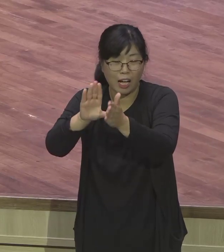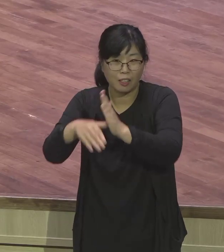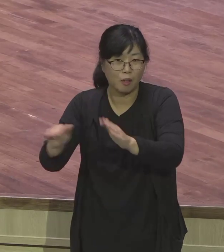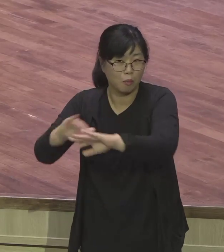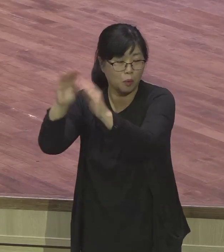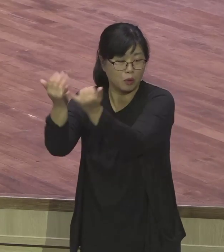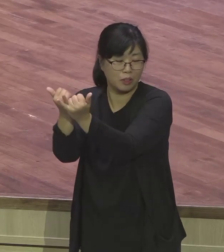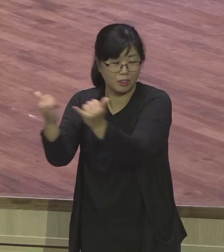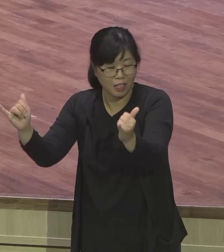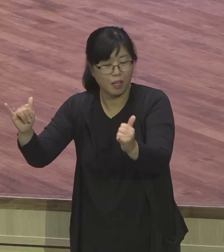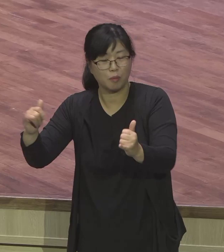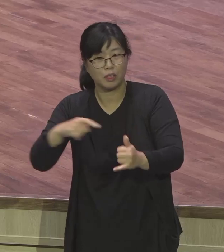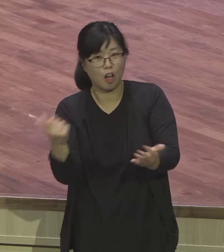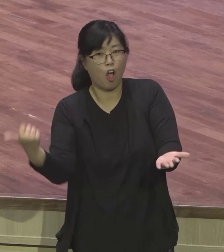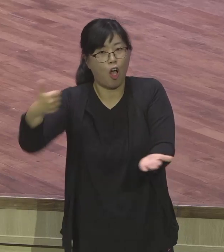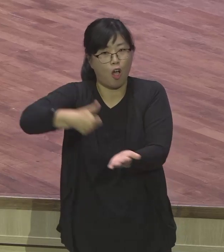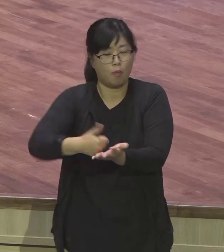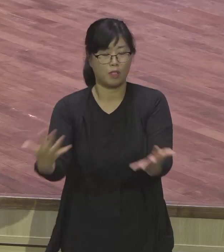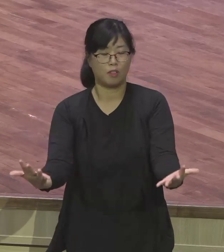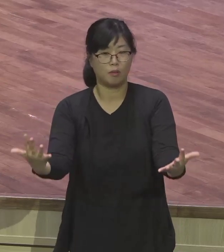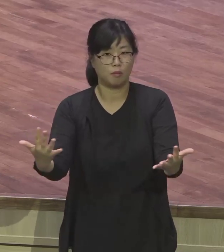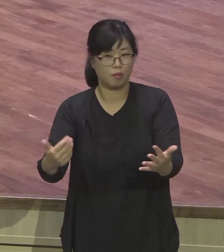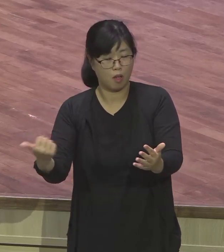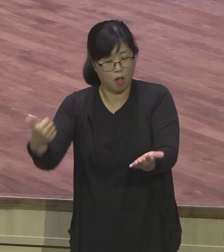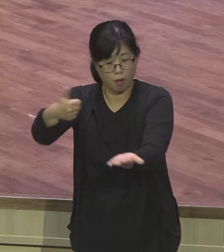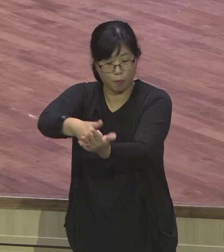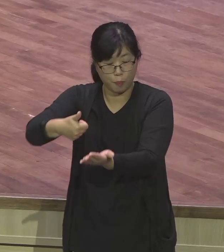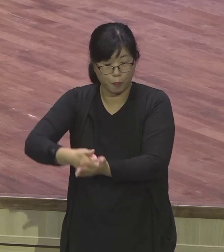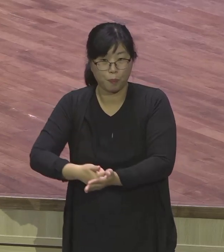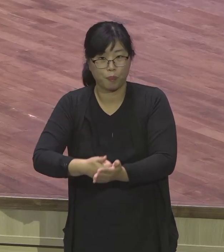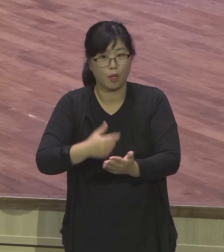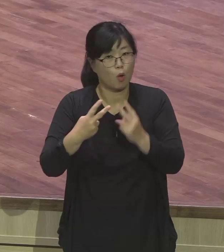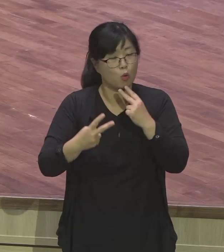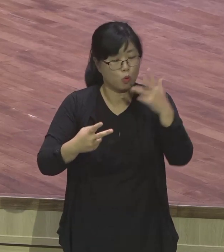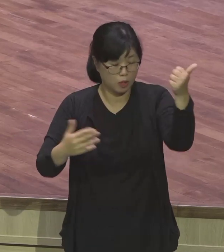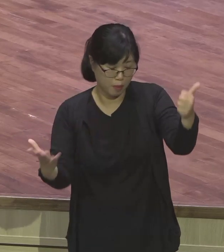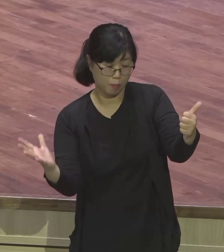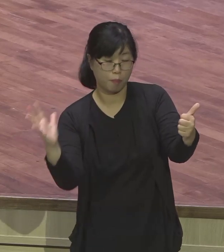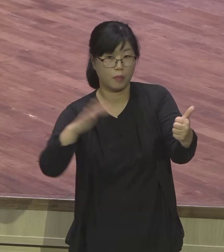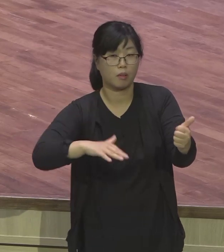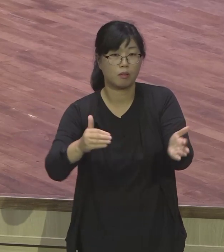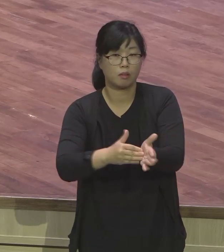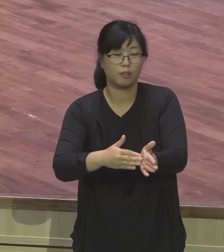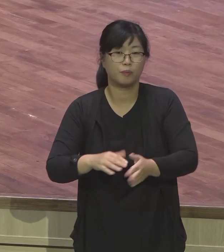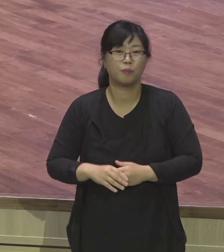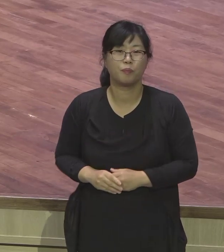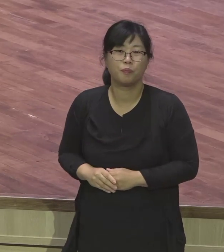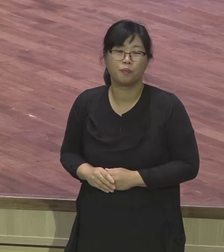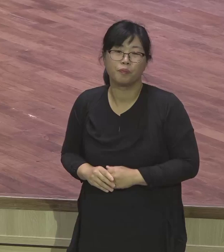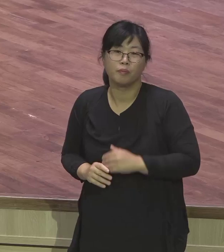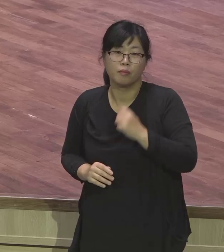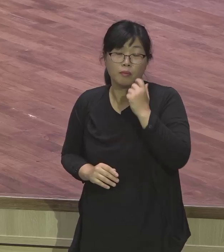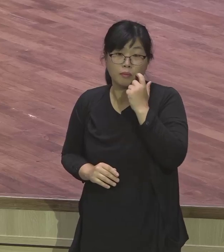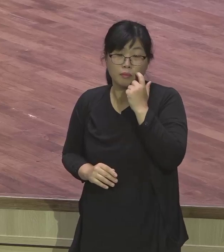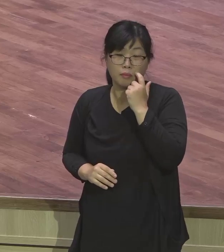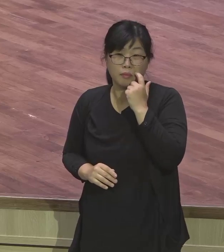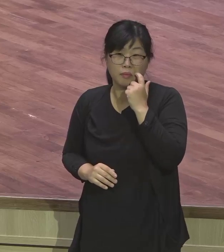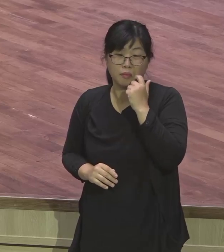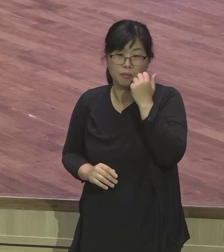감옥살이를 하기까지 한 요새베 13년 만에 드디어 이제 애급